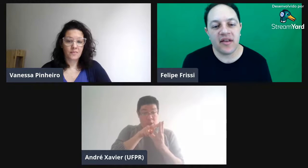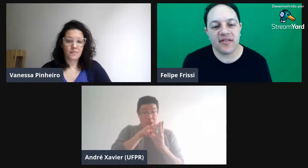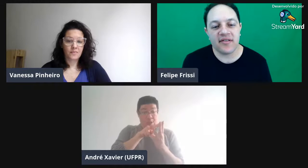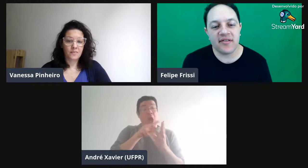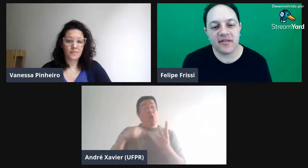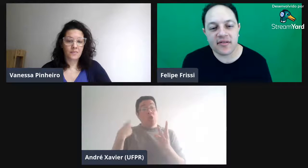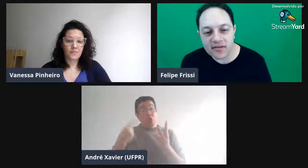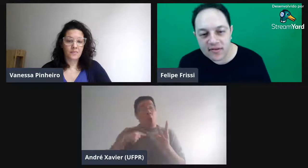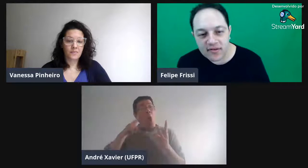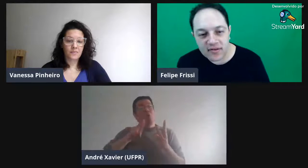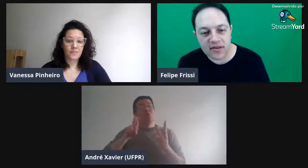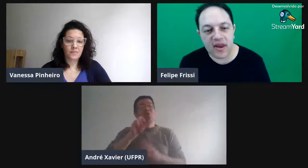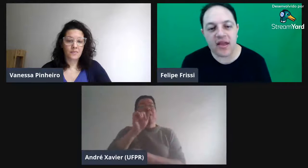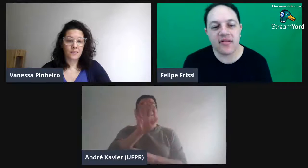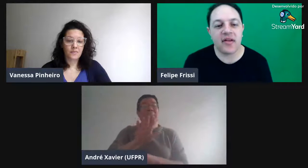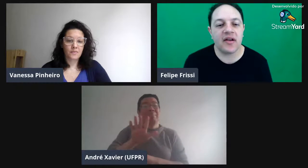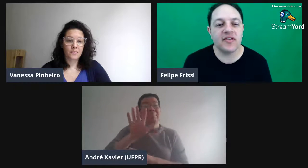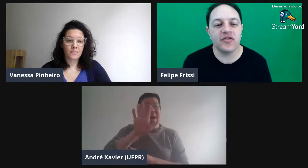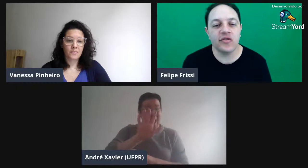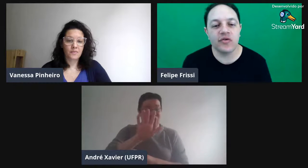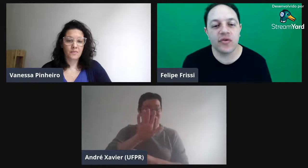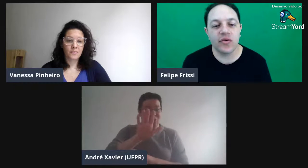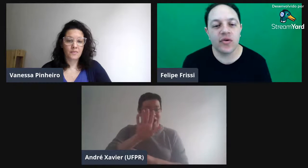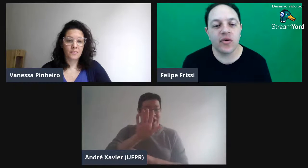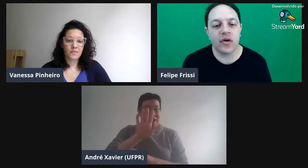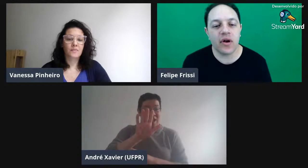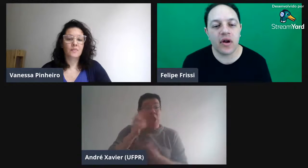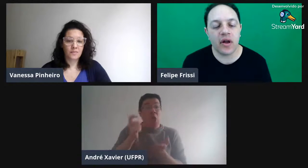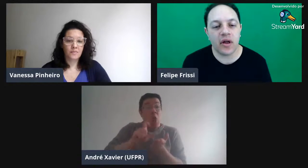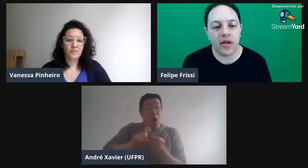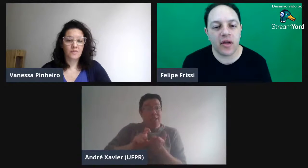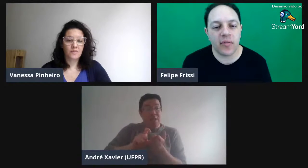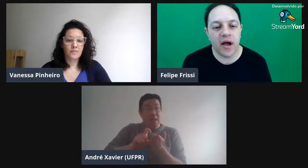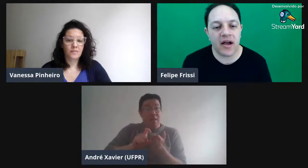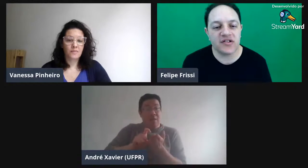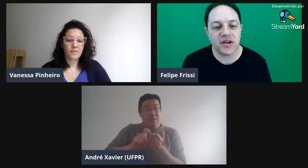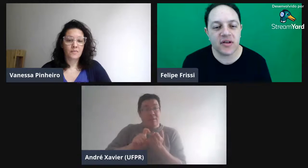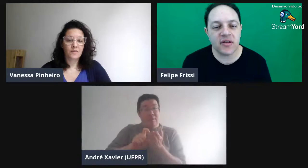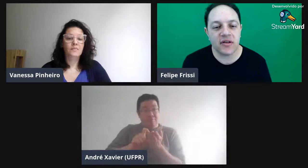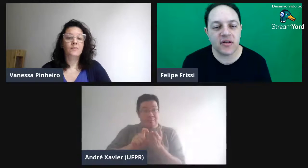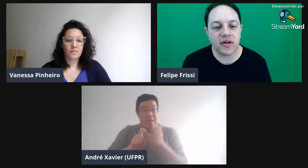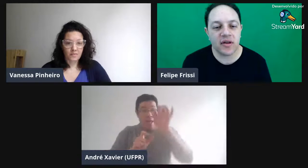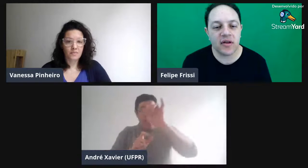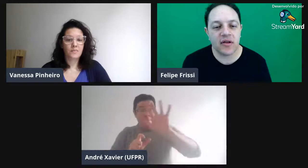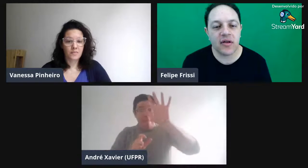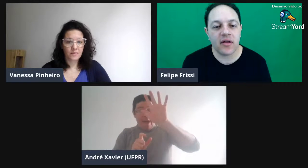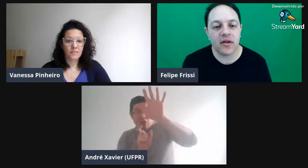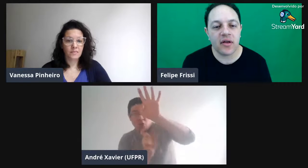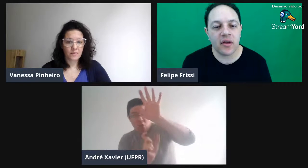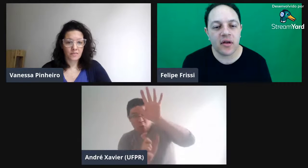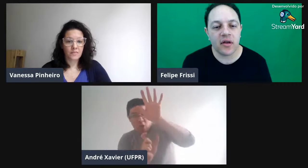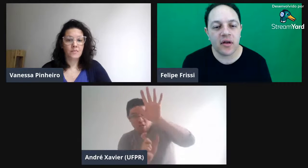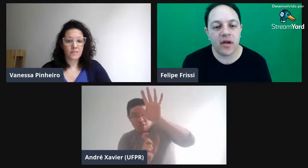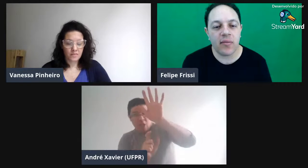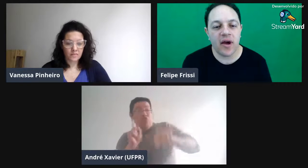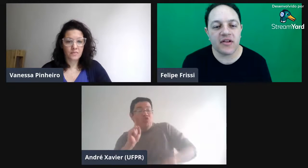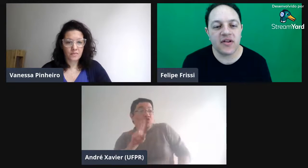Nesses três, a gente usou imagem, né? Imagem